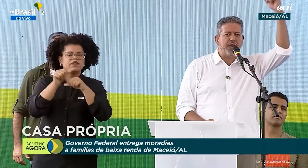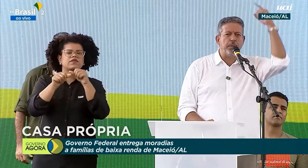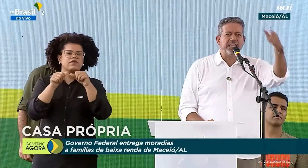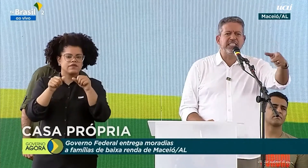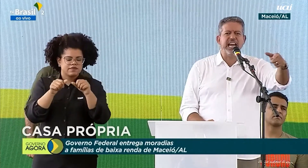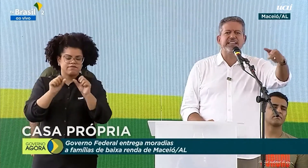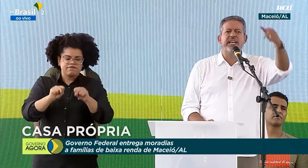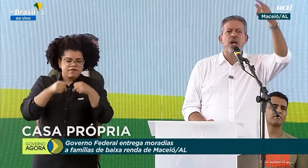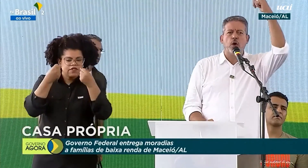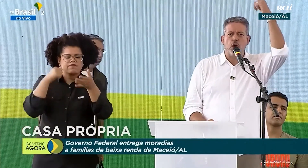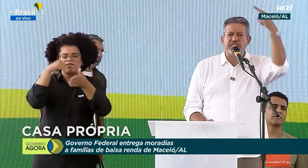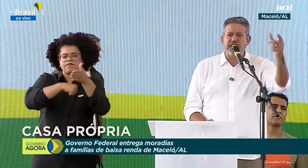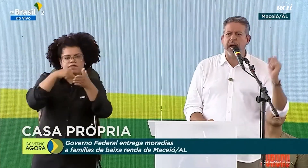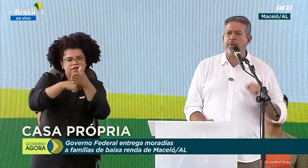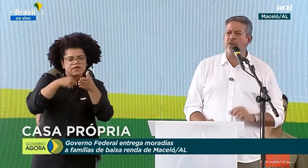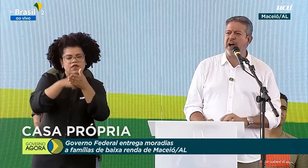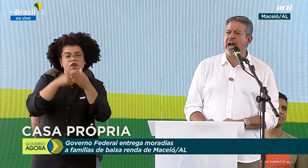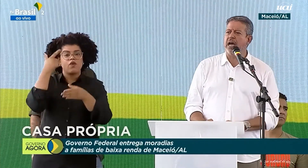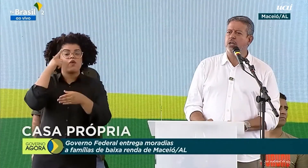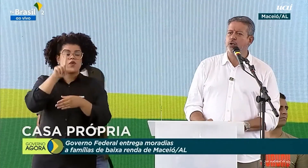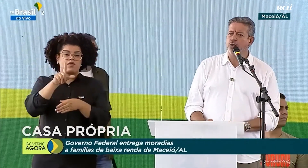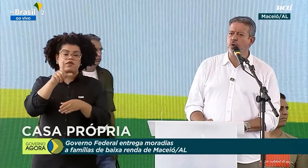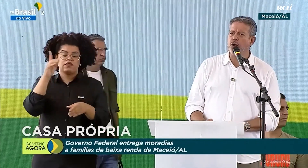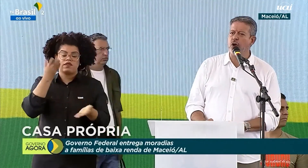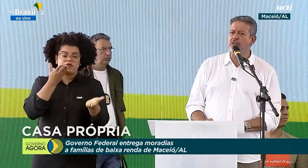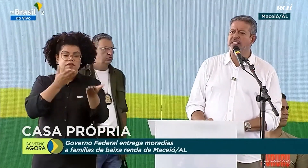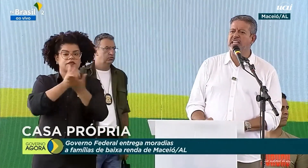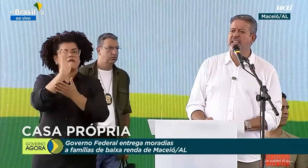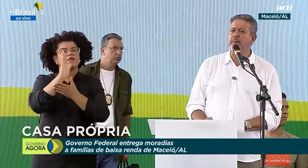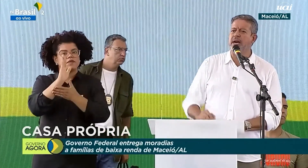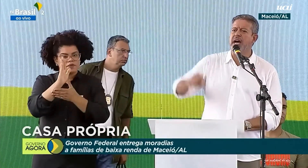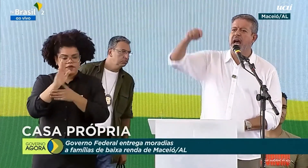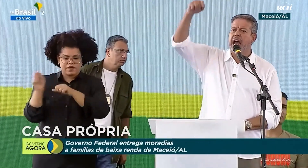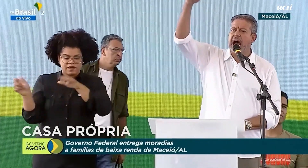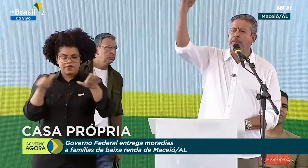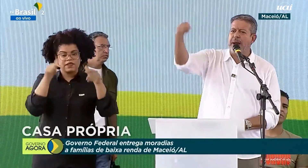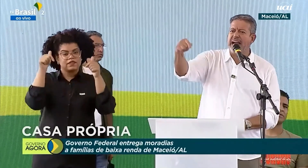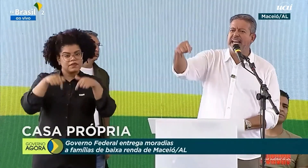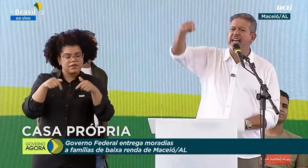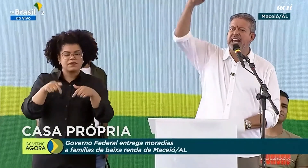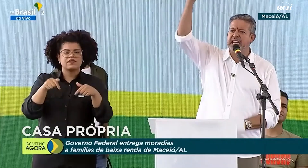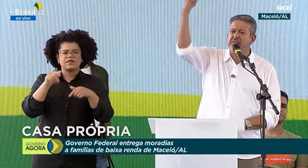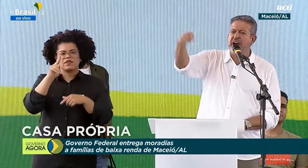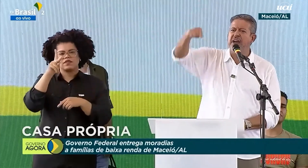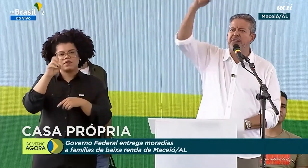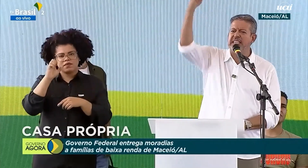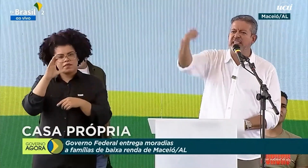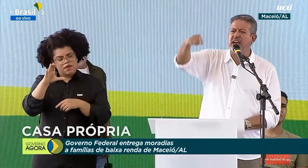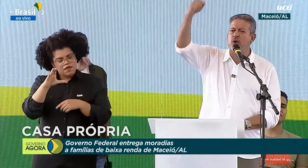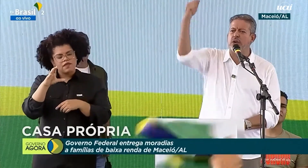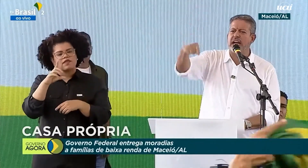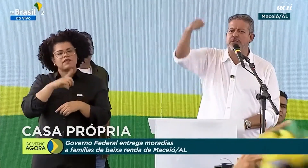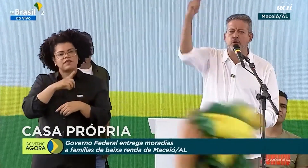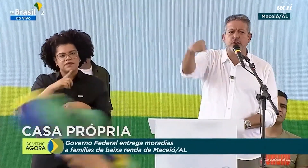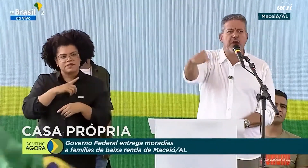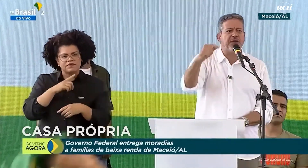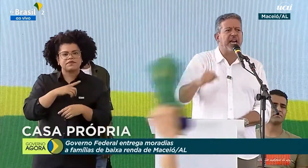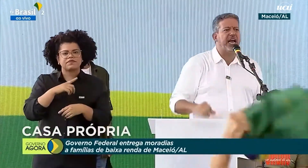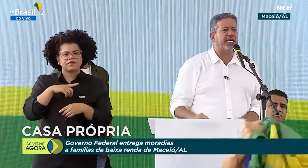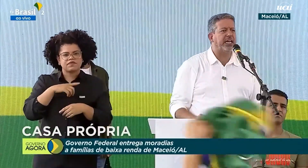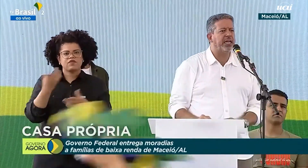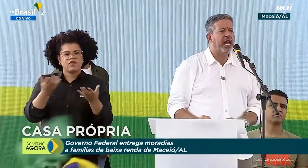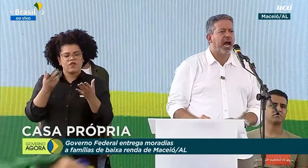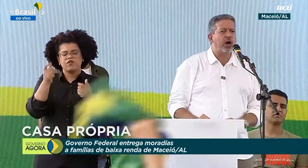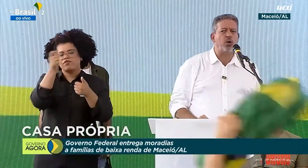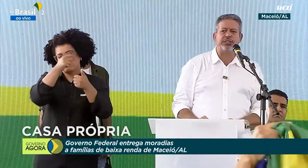para que o presidente consiga aprovar junto conosco essa semana a PEC que vai fazer com que tudo o eu